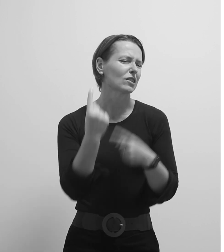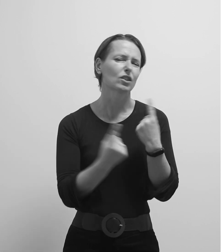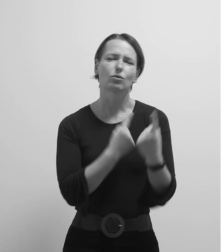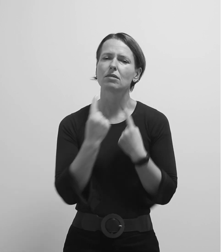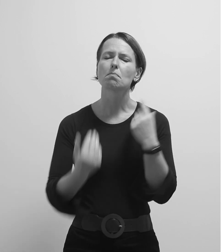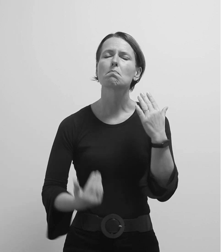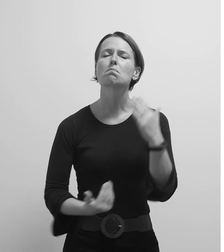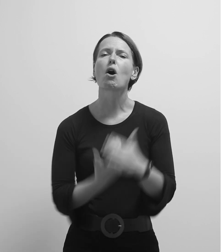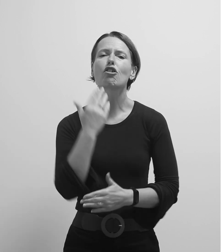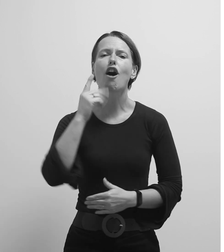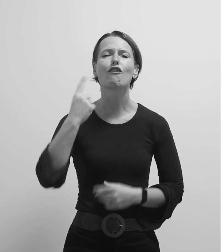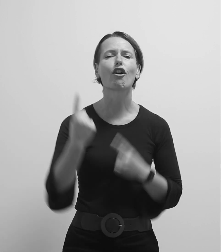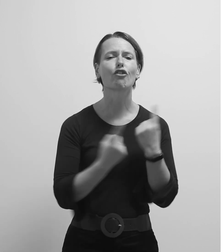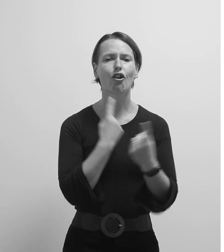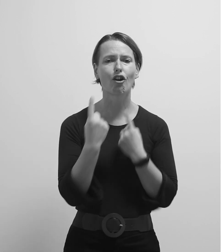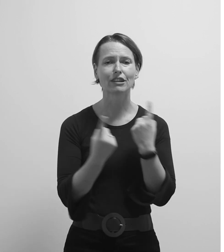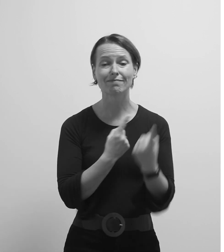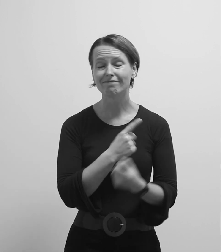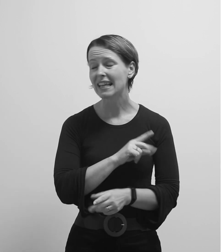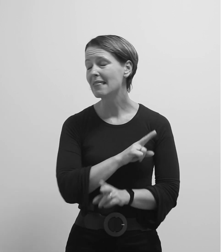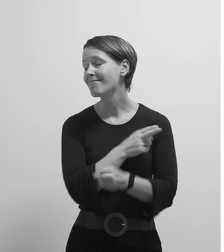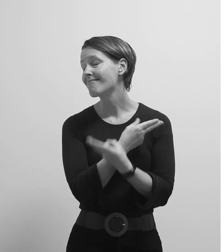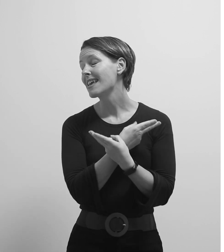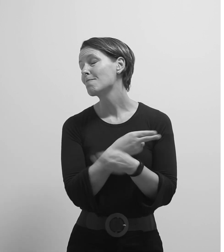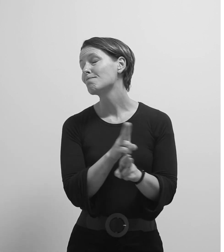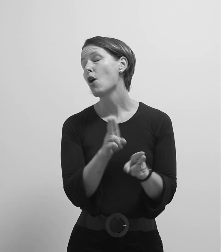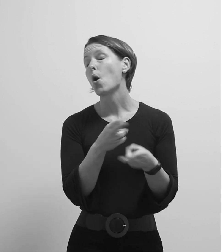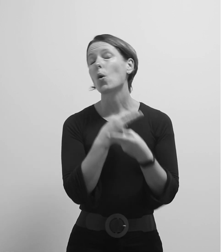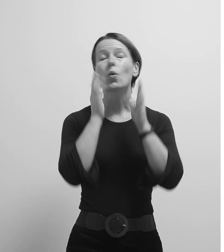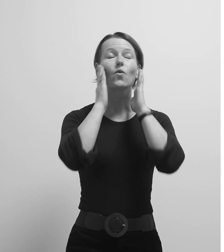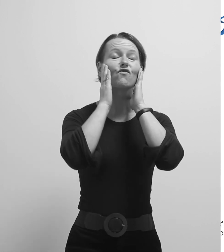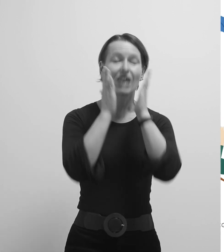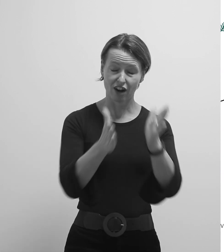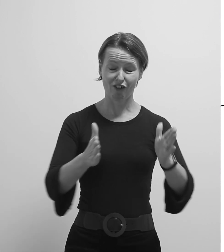ponovo krenule. Ne mogu vjerovati.